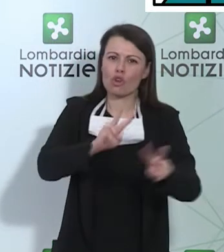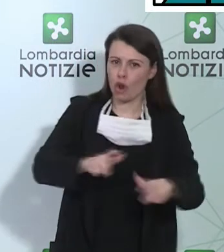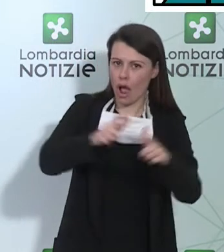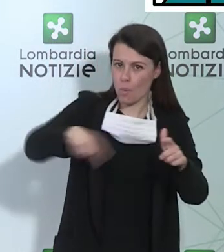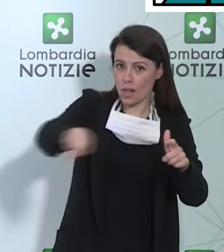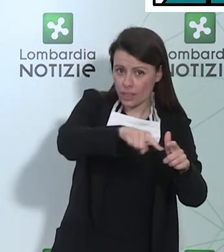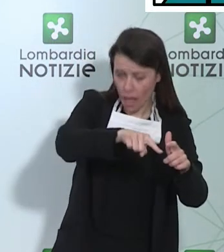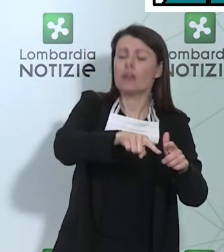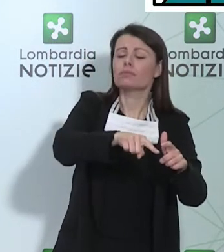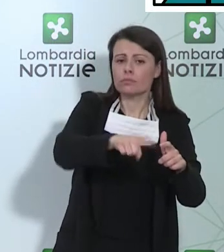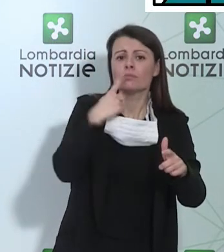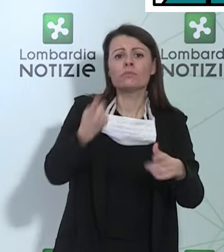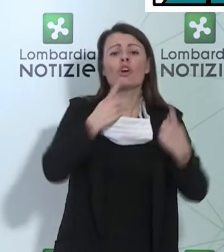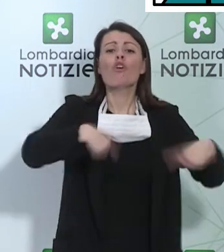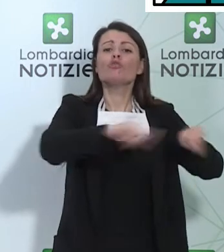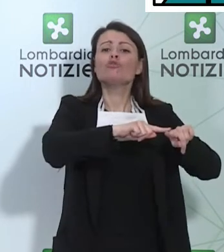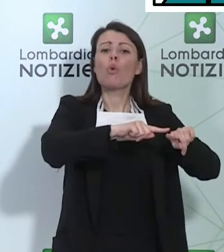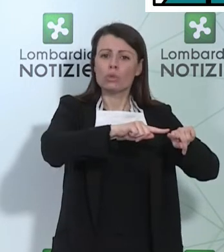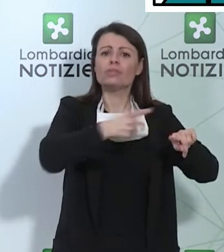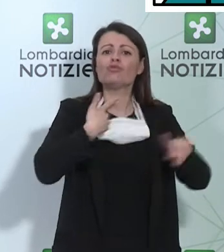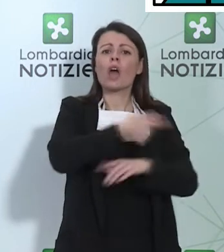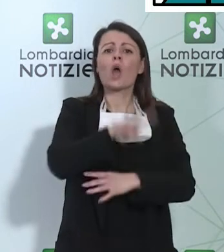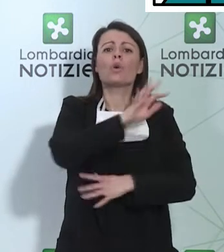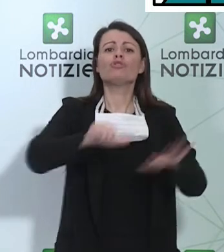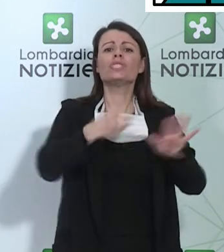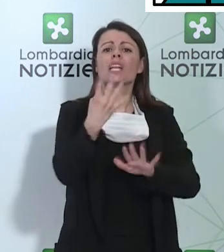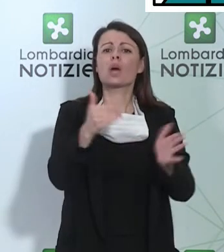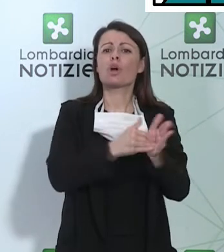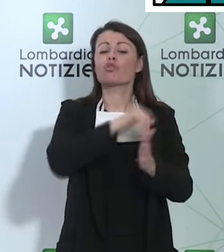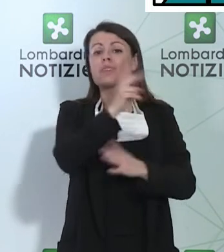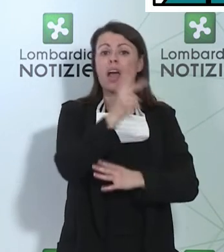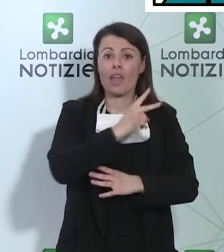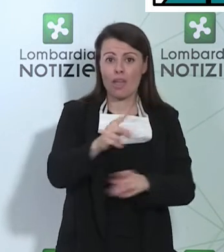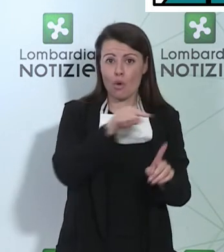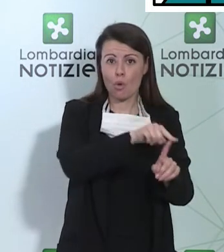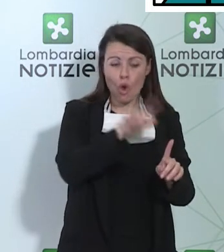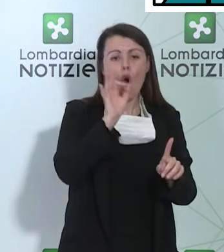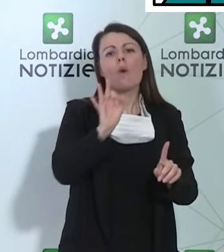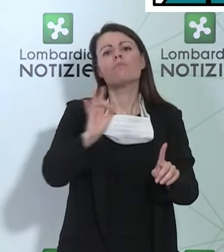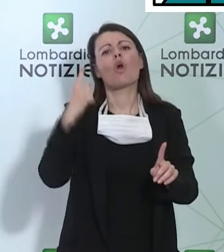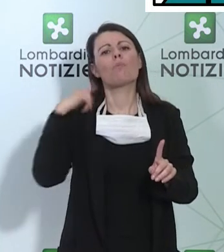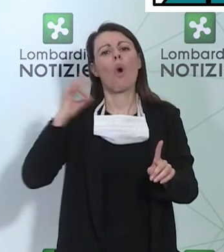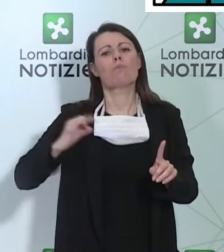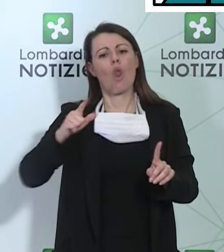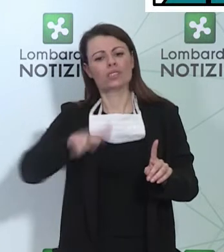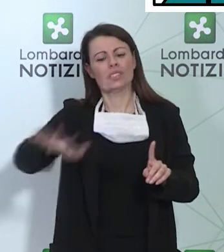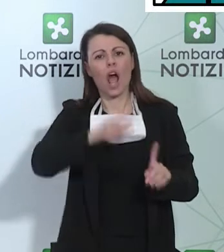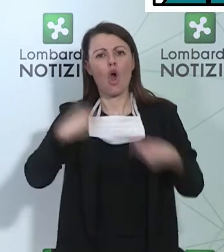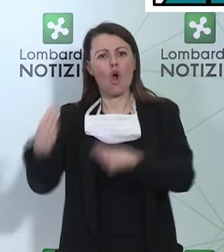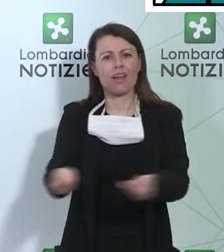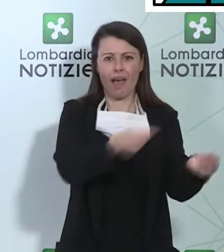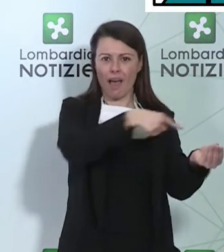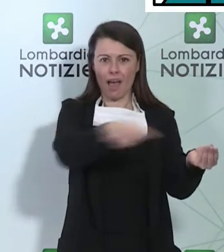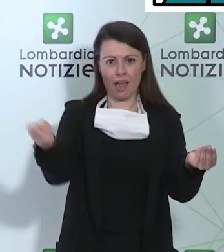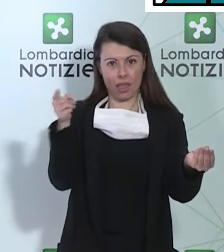stanziato 464 mila euro a favore delle polizie locali, proprio per